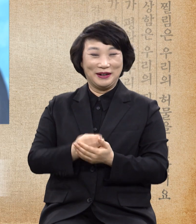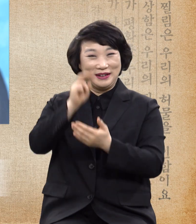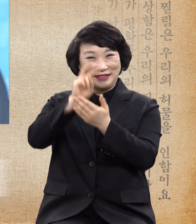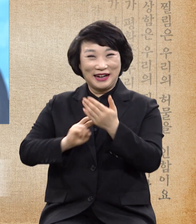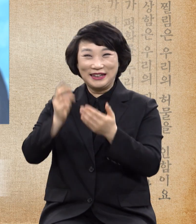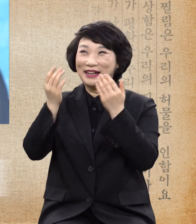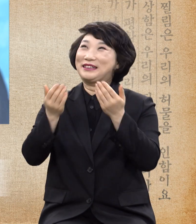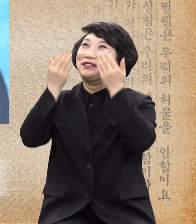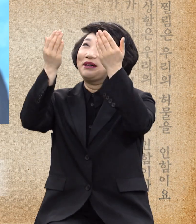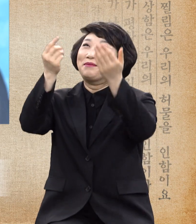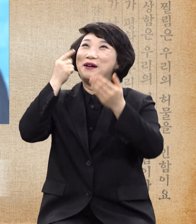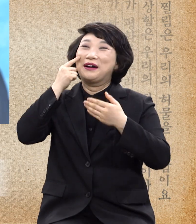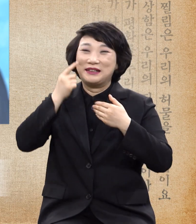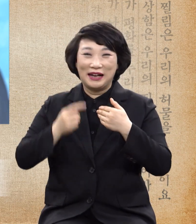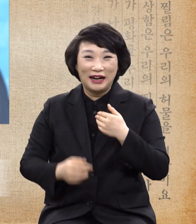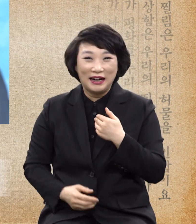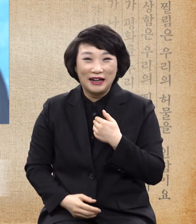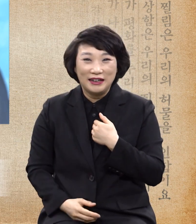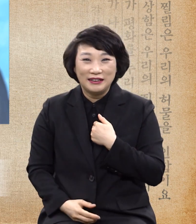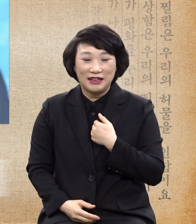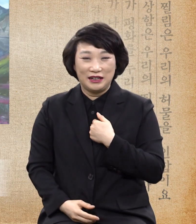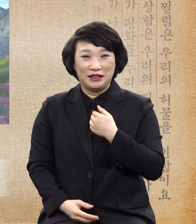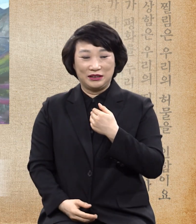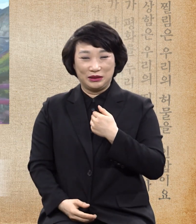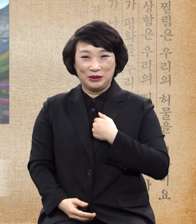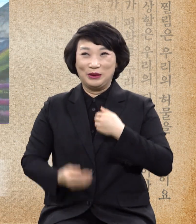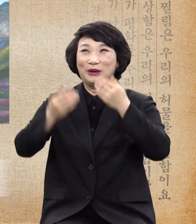주소서